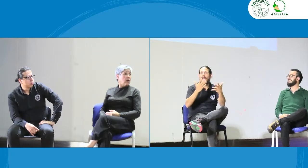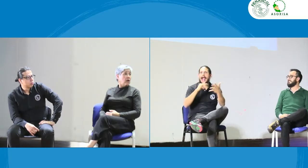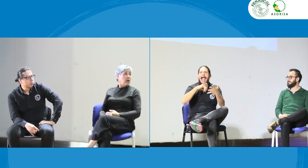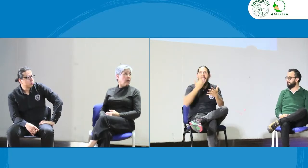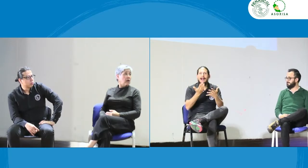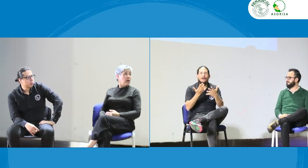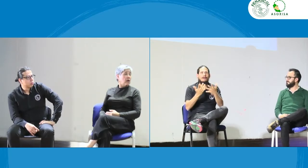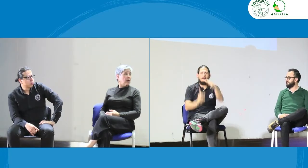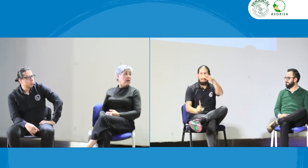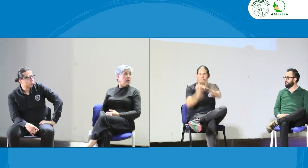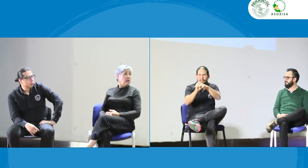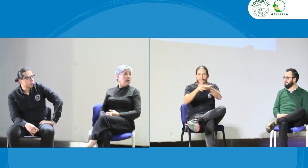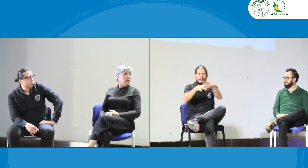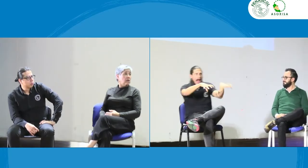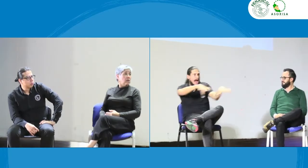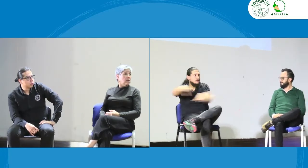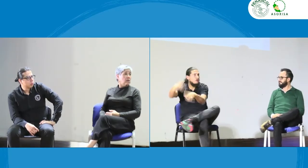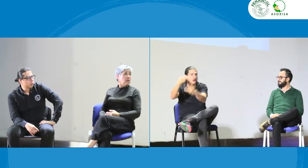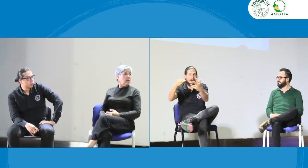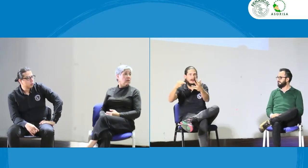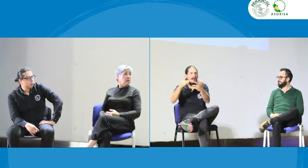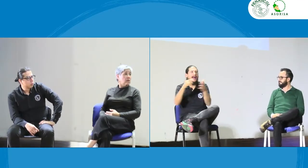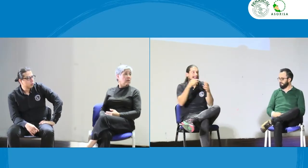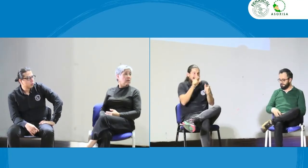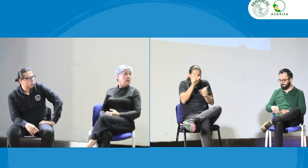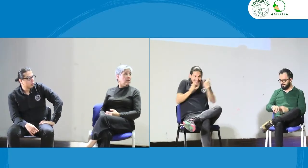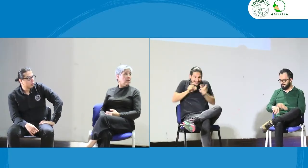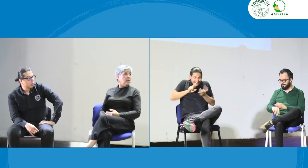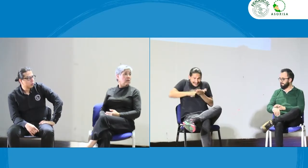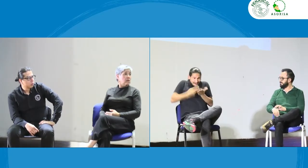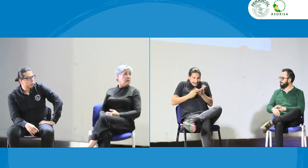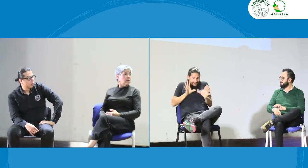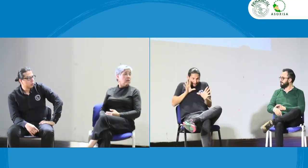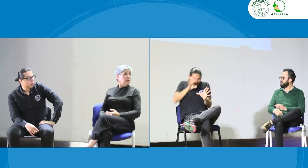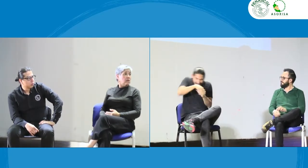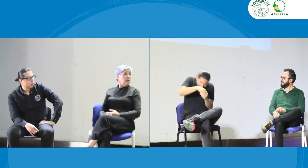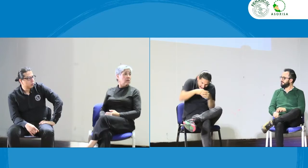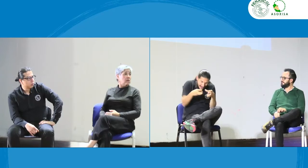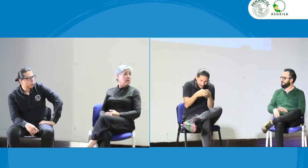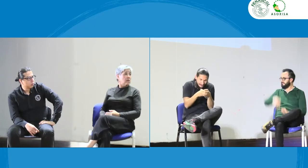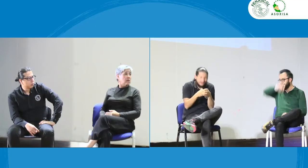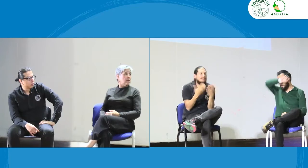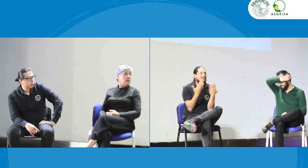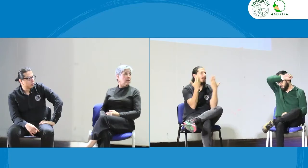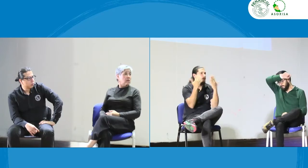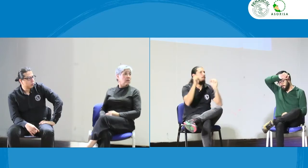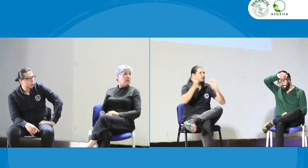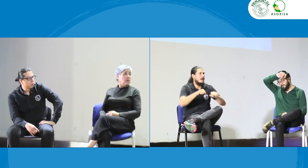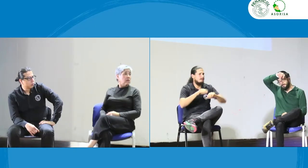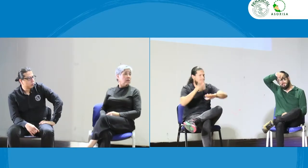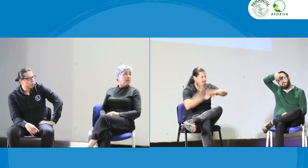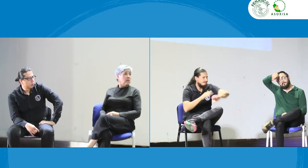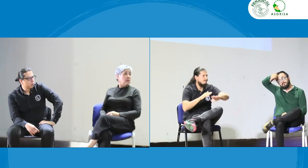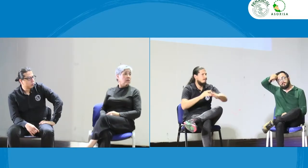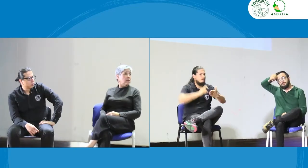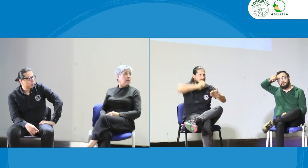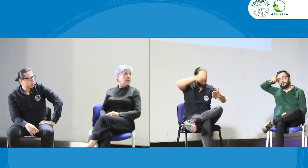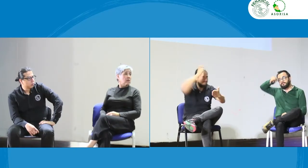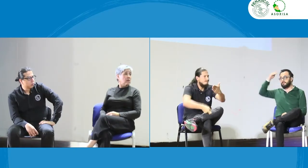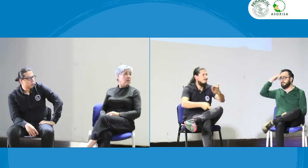control? Si surge una situación de actitud, de comportamiento y los intérpretes están parte de una asociación, es mucho más sencillo